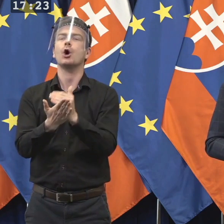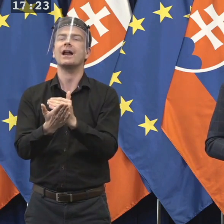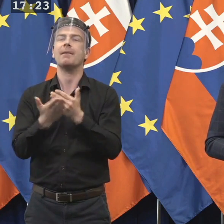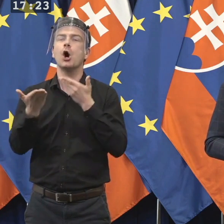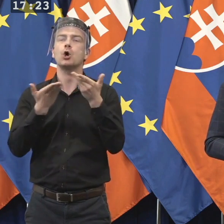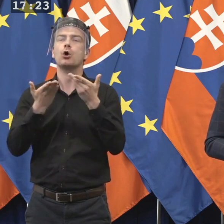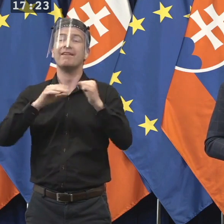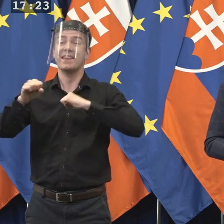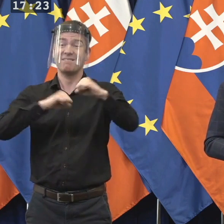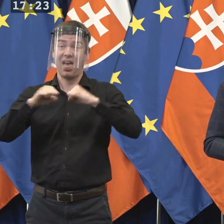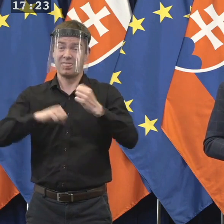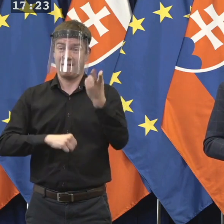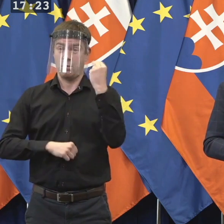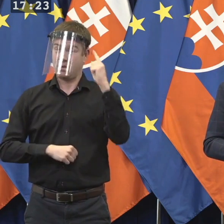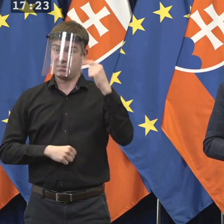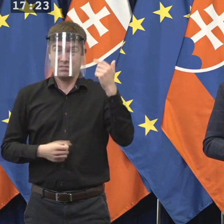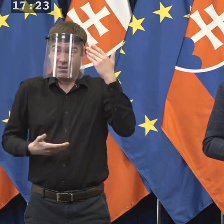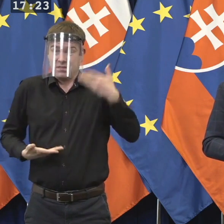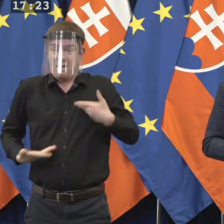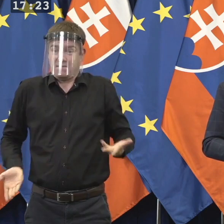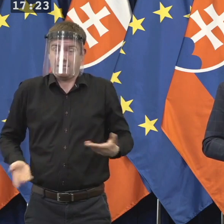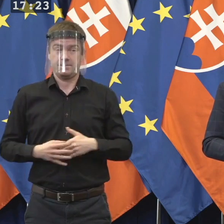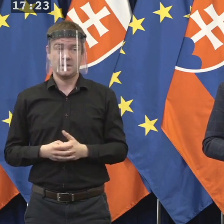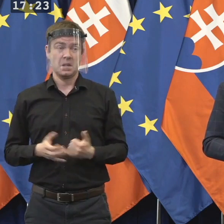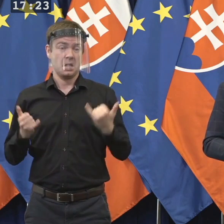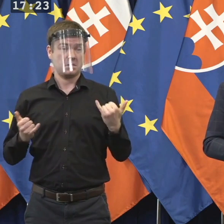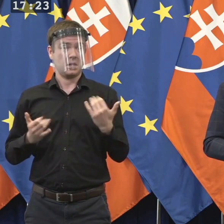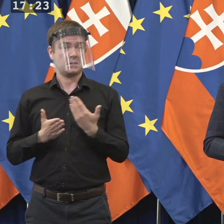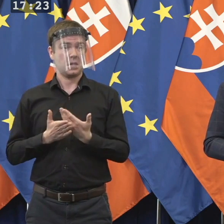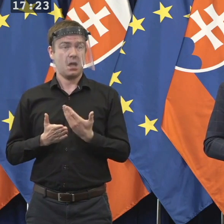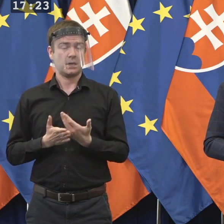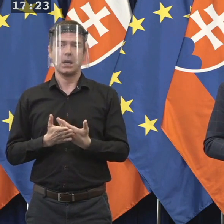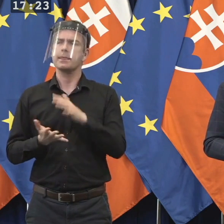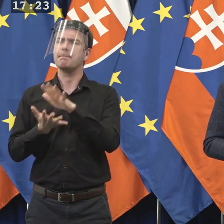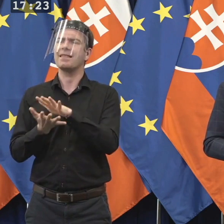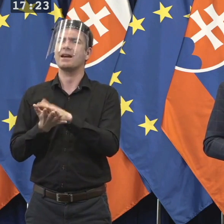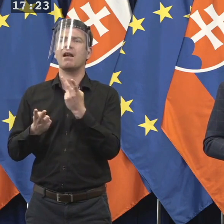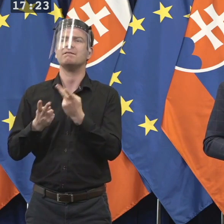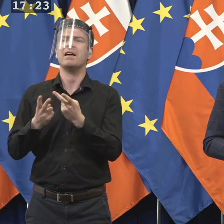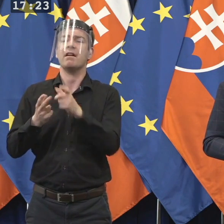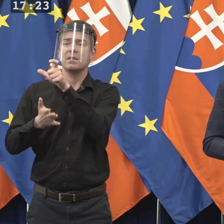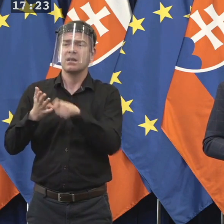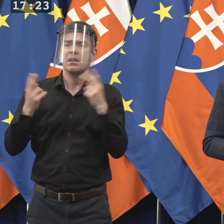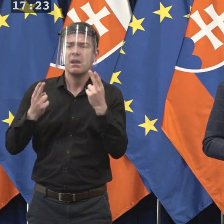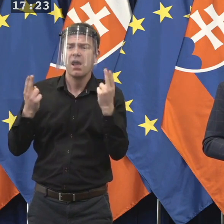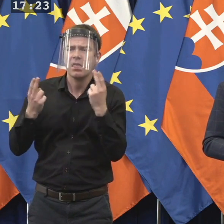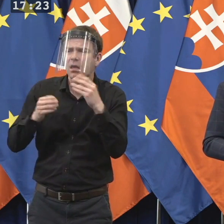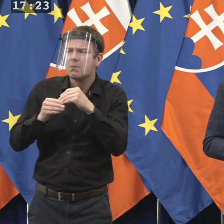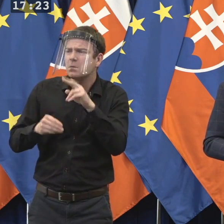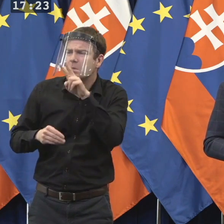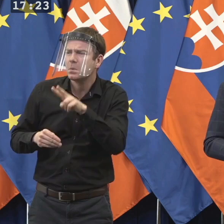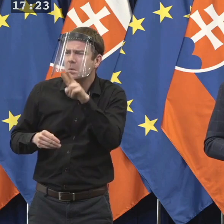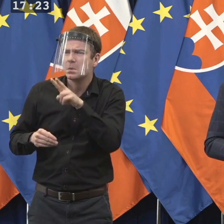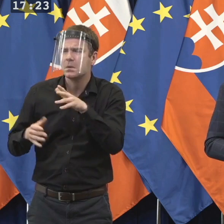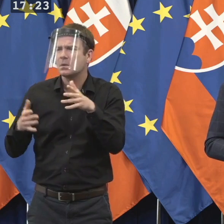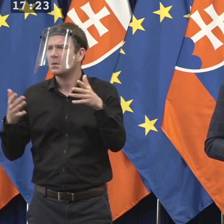zverejňujú až vo chvíli, keď zasedá vláda, tak dnes sme vlastne našli medzi tými materiálmi, ktoré boli nejakým spôsobom už podané a že už sa tým